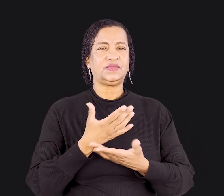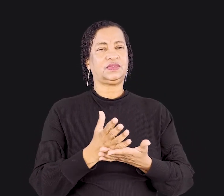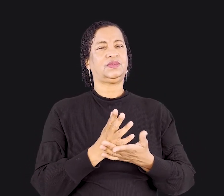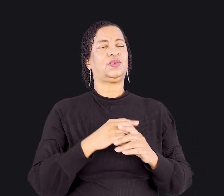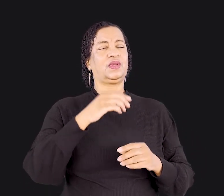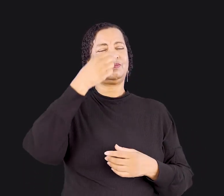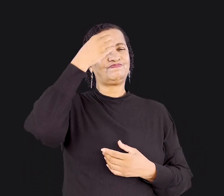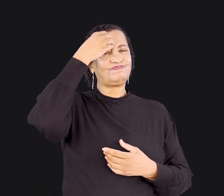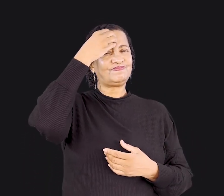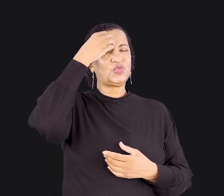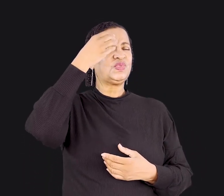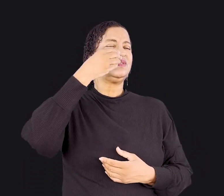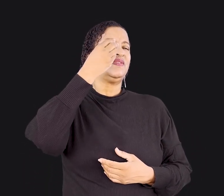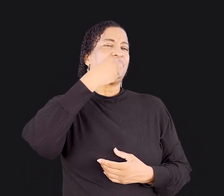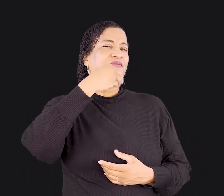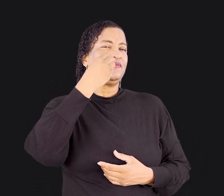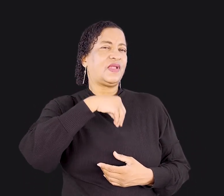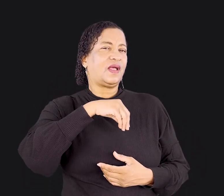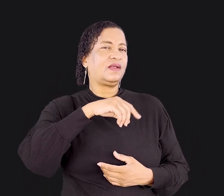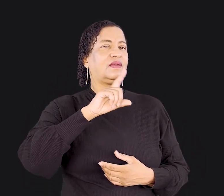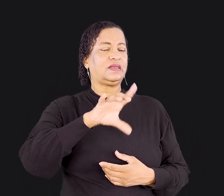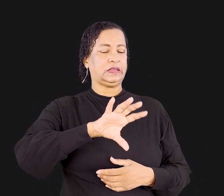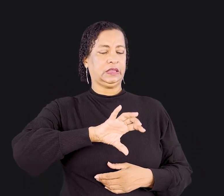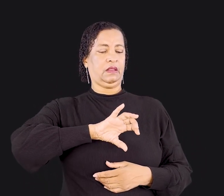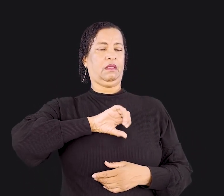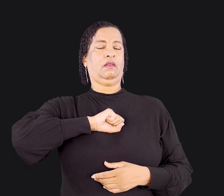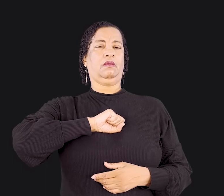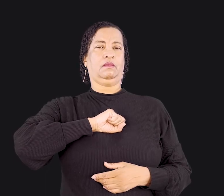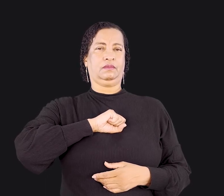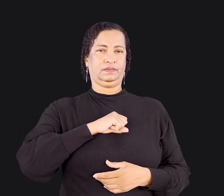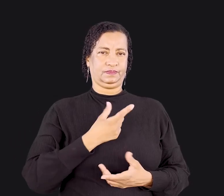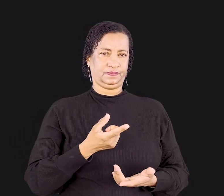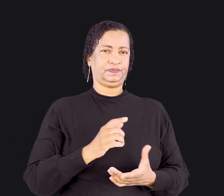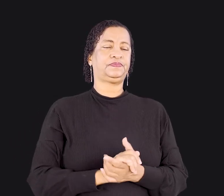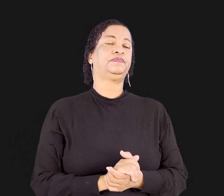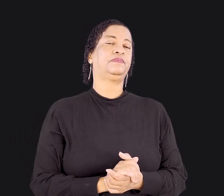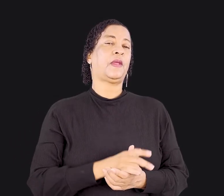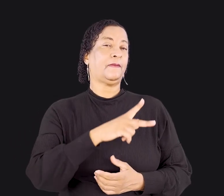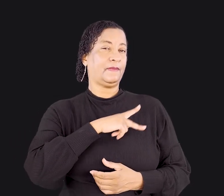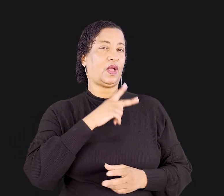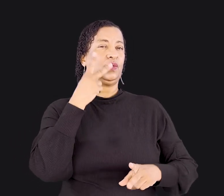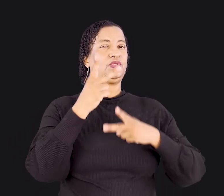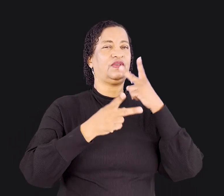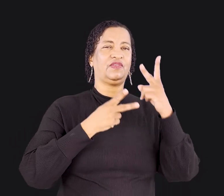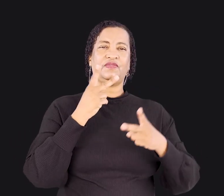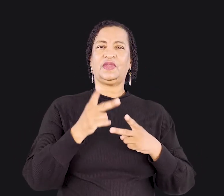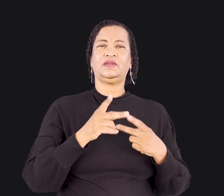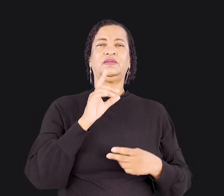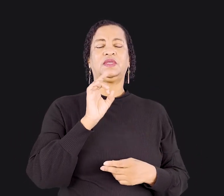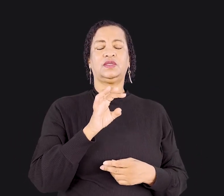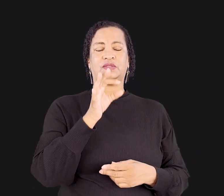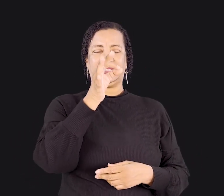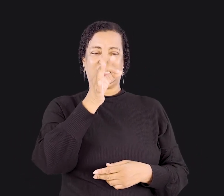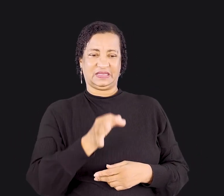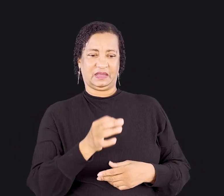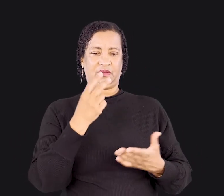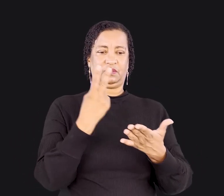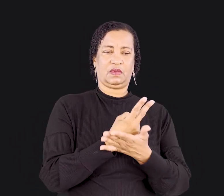consciência deles é fraca, fica contaminada. Com isso, Paulo estava dizendo que não era uma questão de certo ou errado.